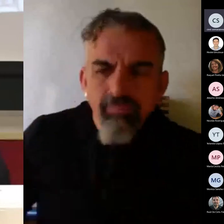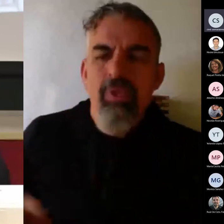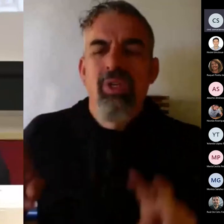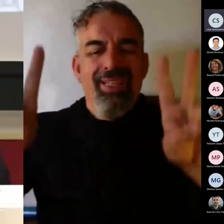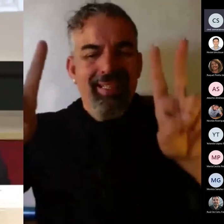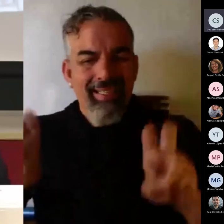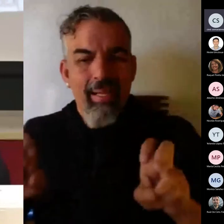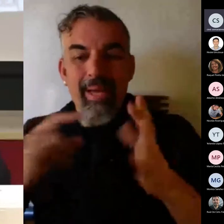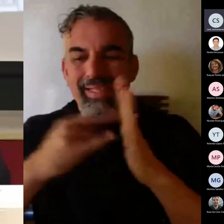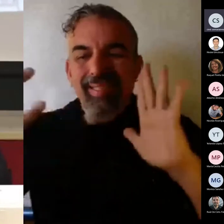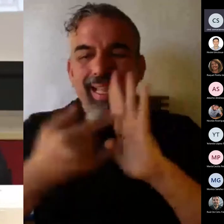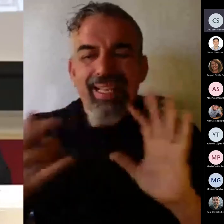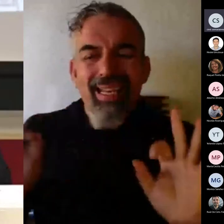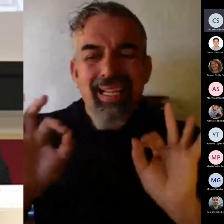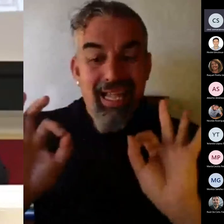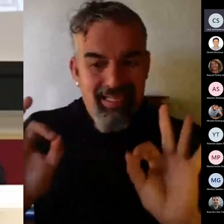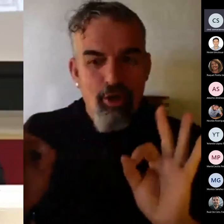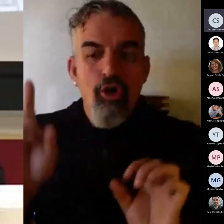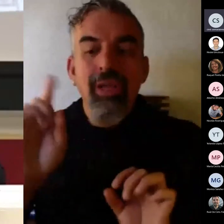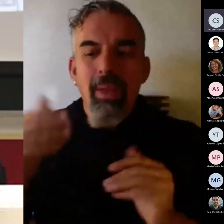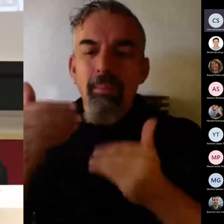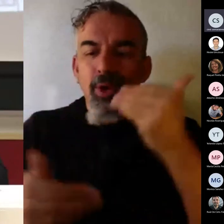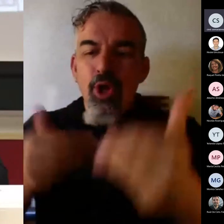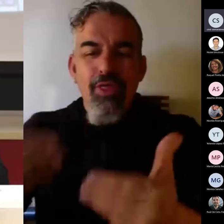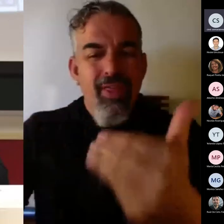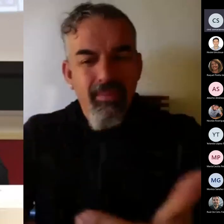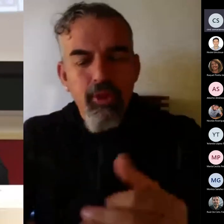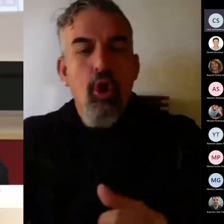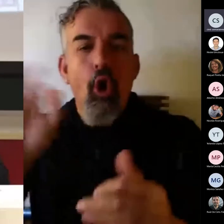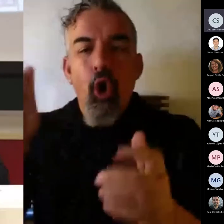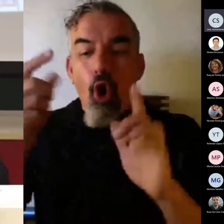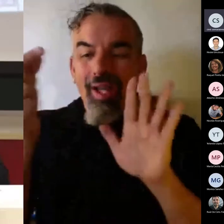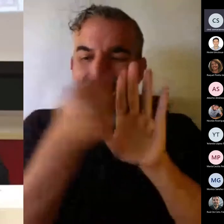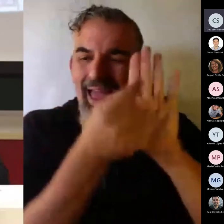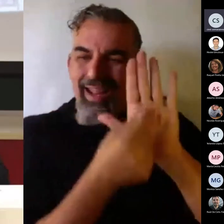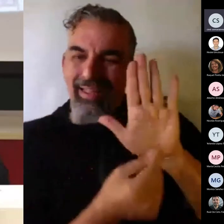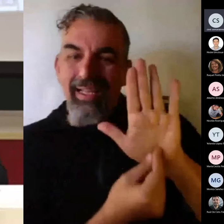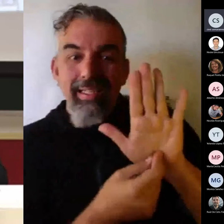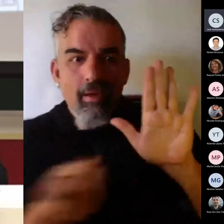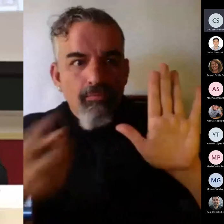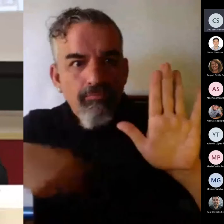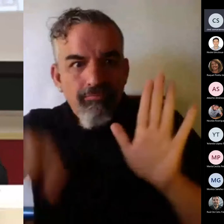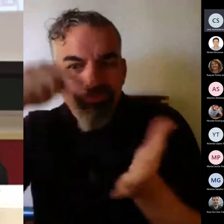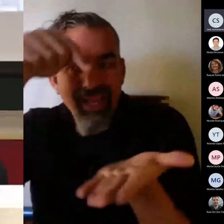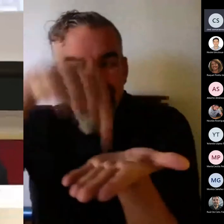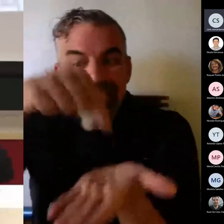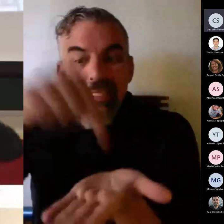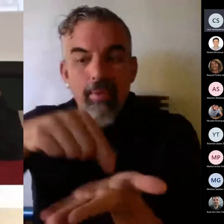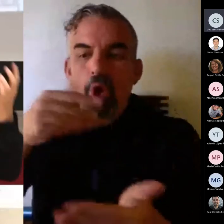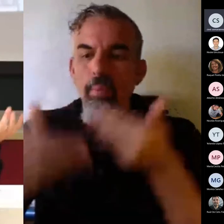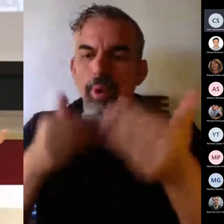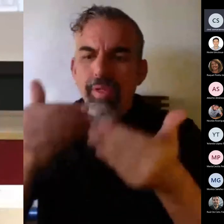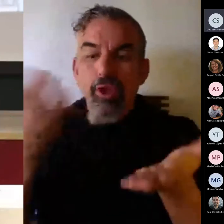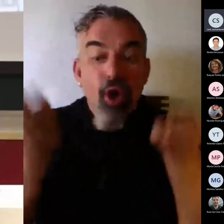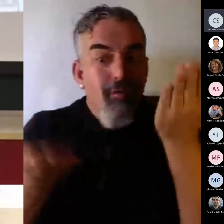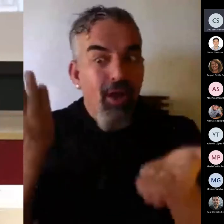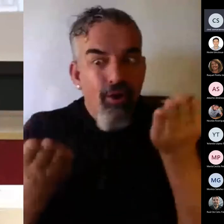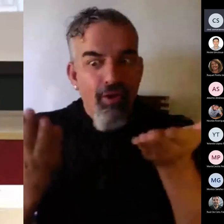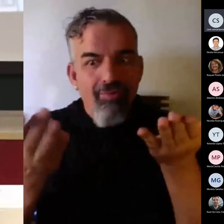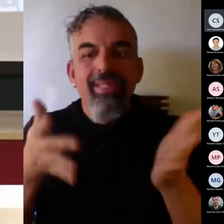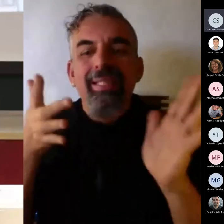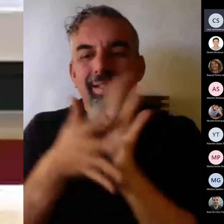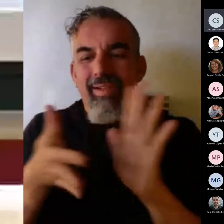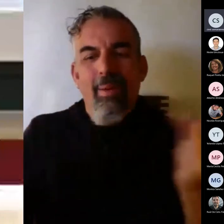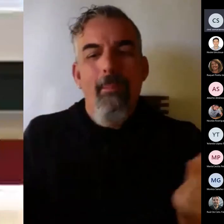distintas técnicas, sobre los distintos procedimientos, sobre las distintas características que exigimos al proceso de evaluación, mejor va a ser la